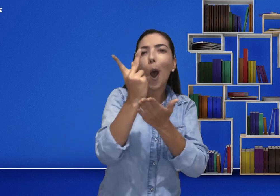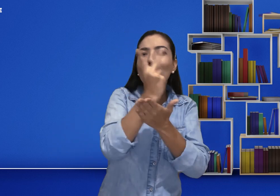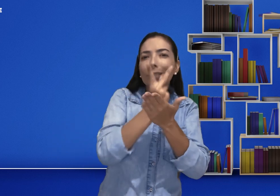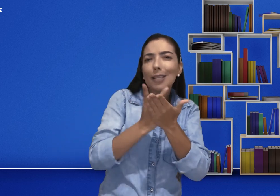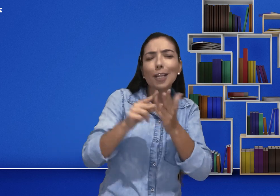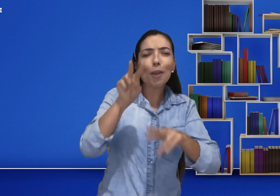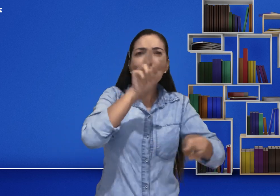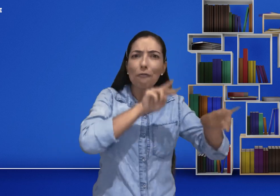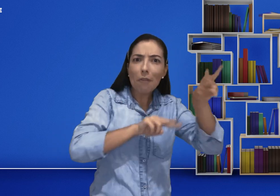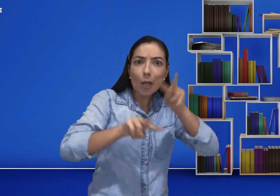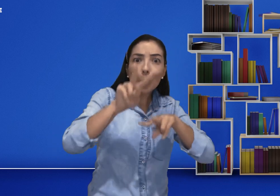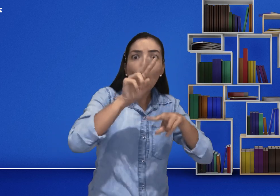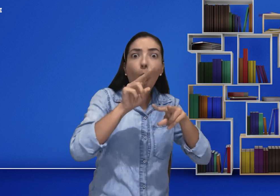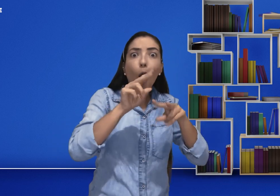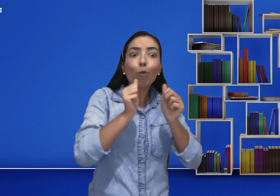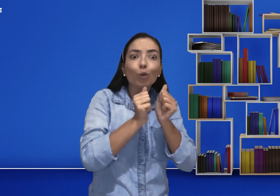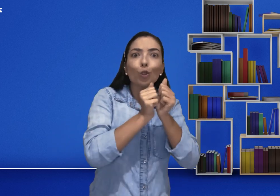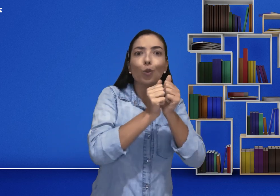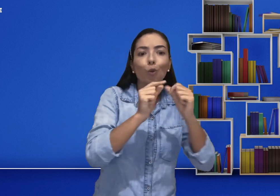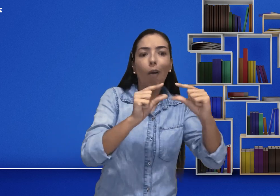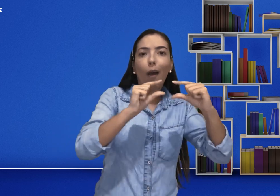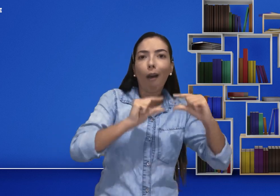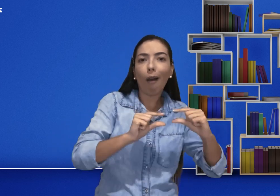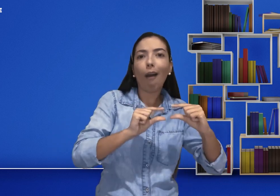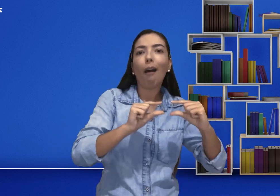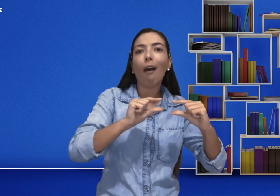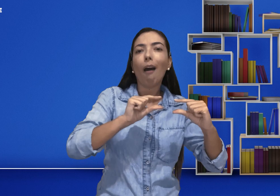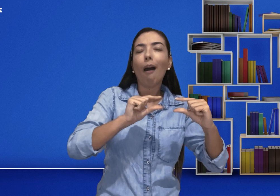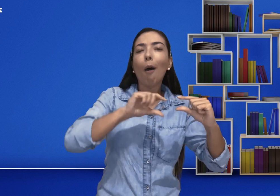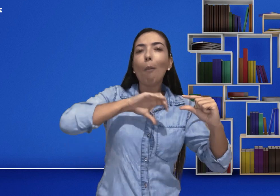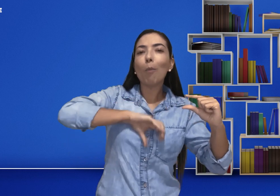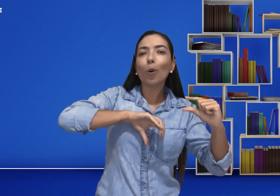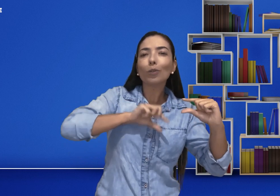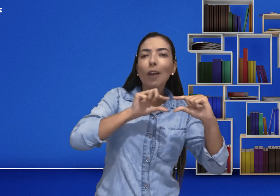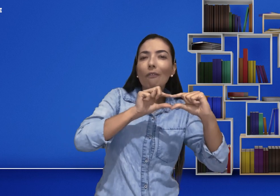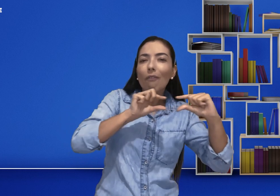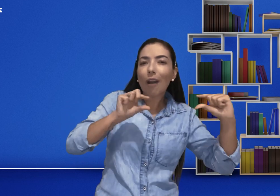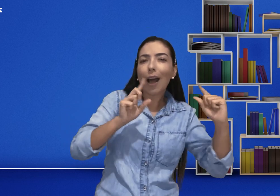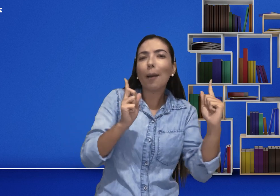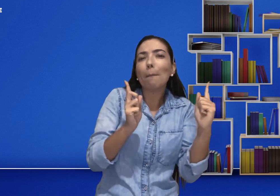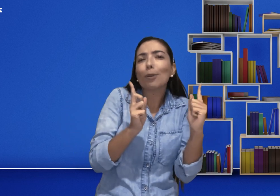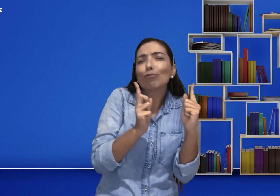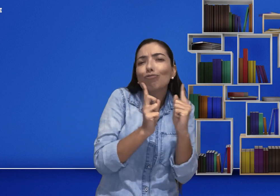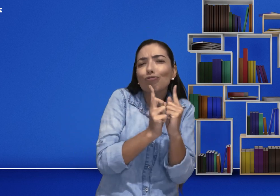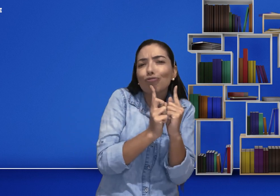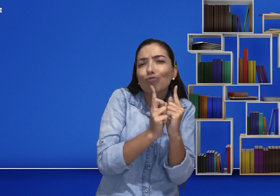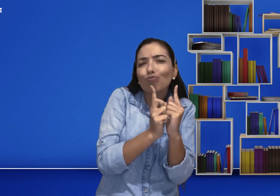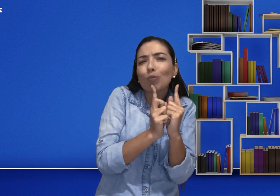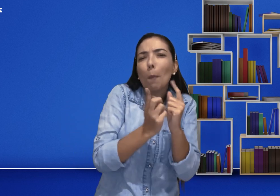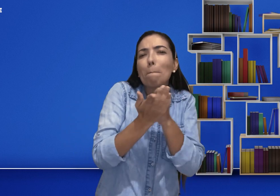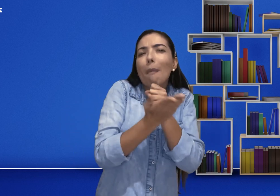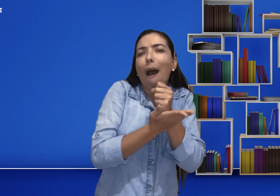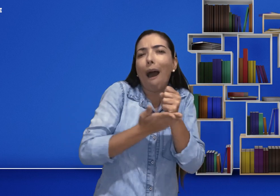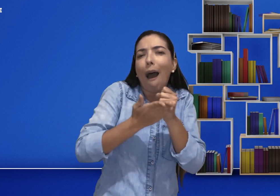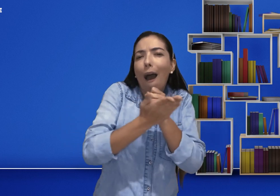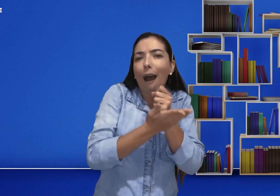da criança esteja sendo desenvolvida também. E embaixo desses desenhos terão frases simples e